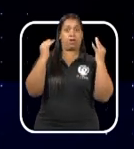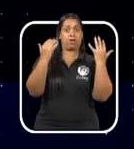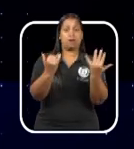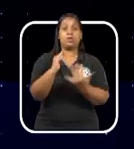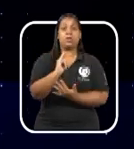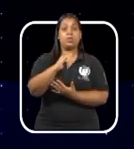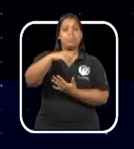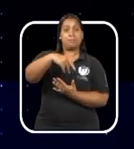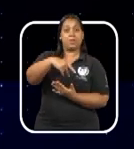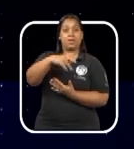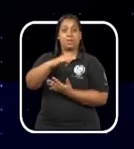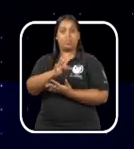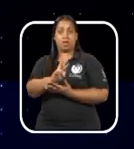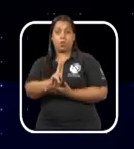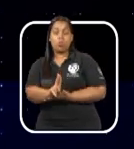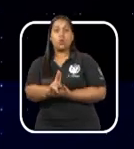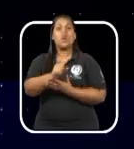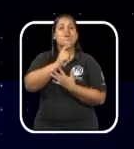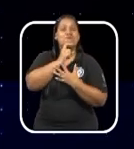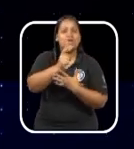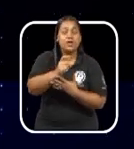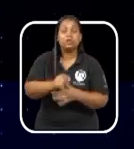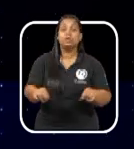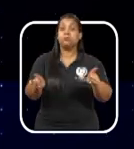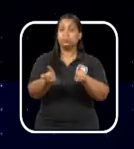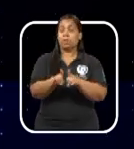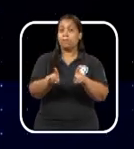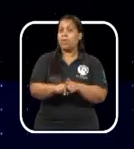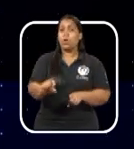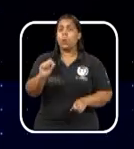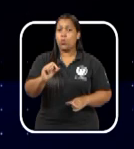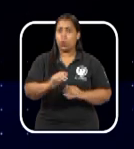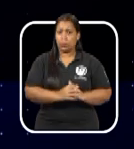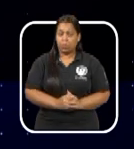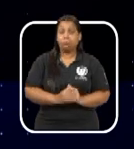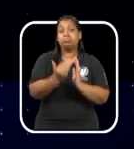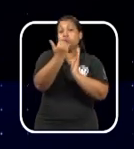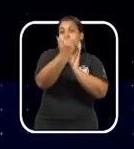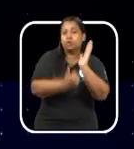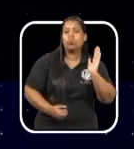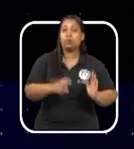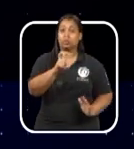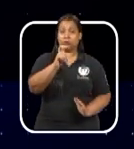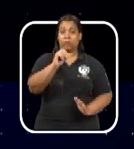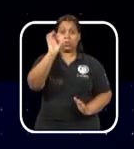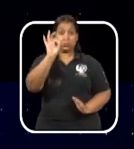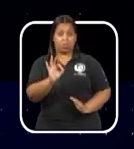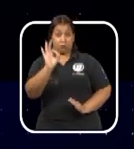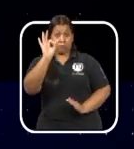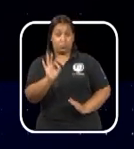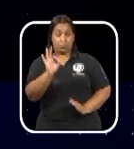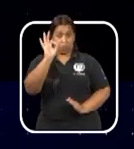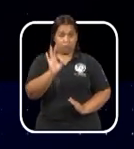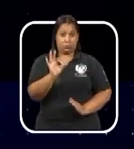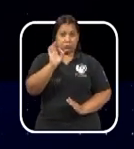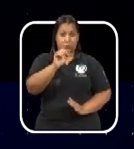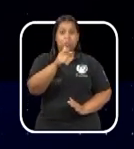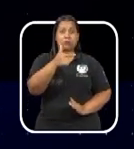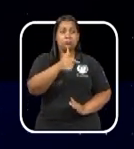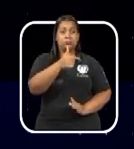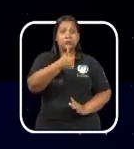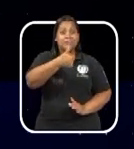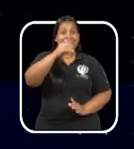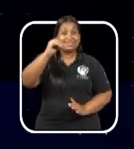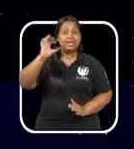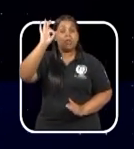IPTU verde. Segundo, altera a lei que garante isenção de 50% do imposto, ampliando o benefício para 100